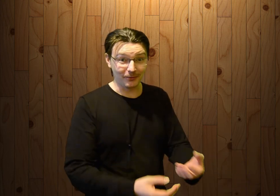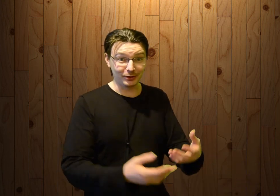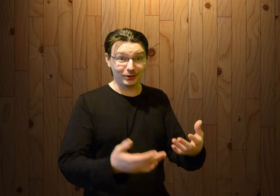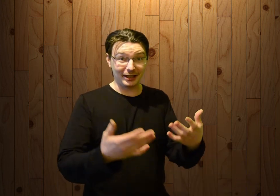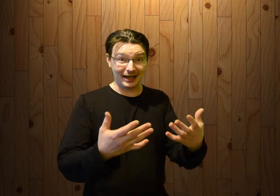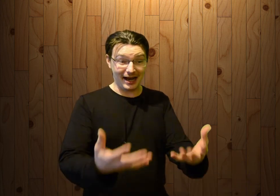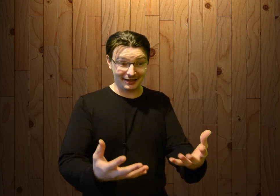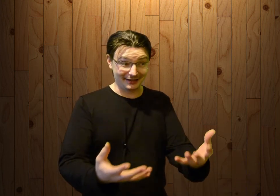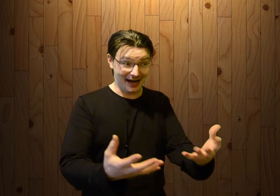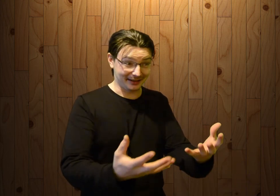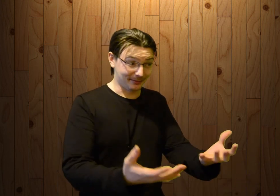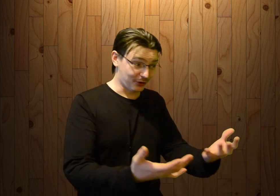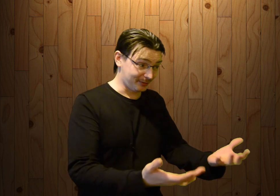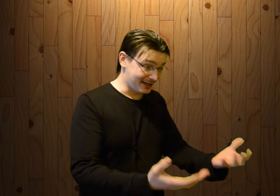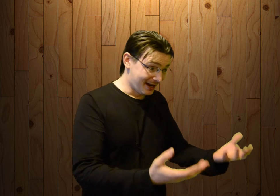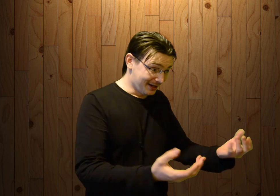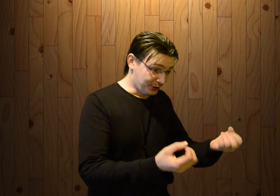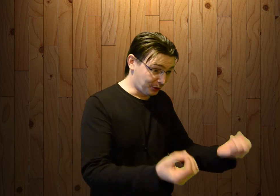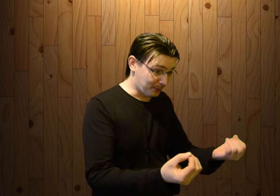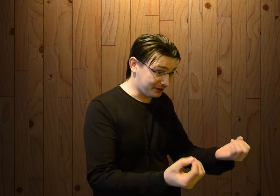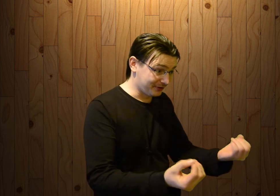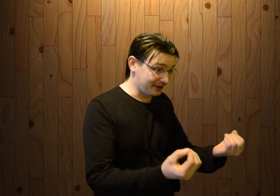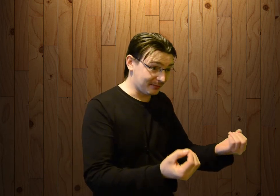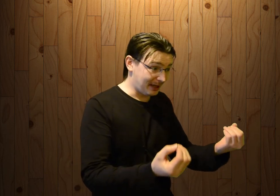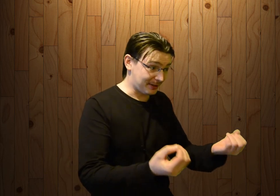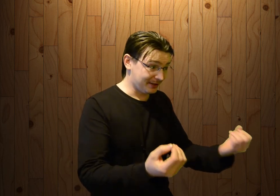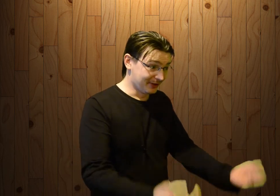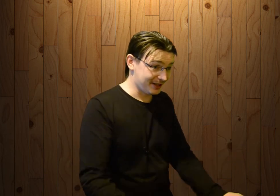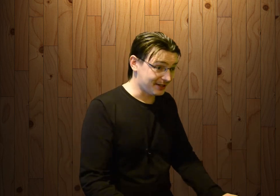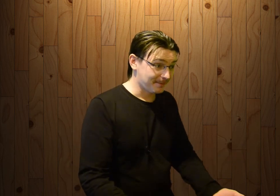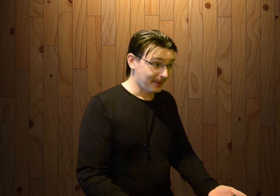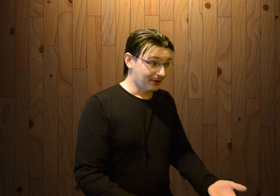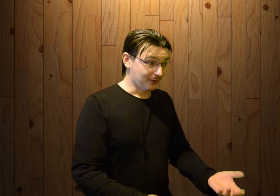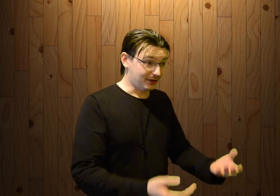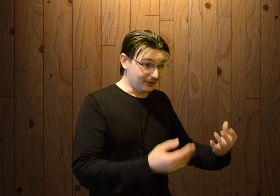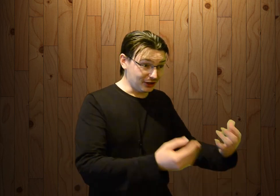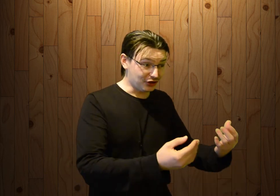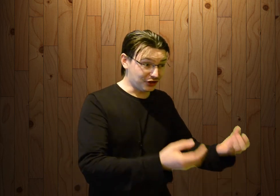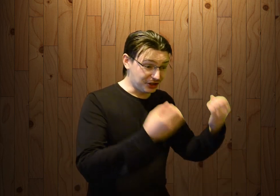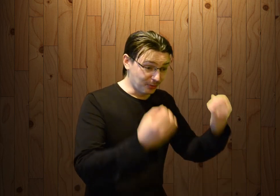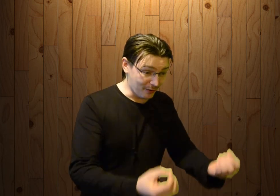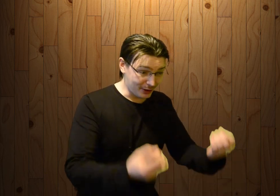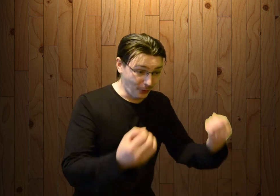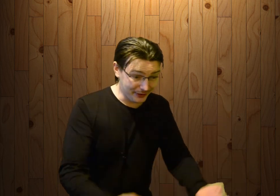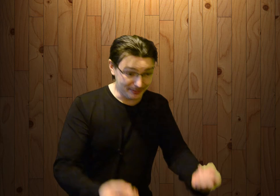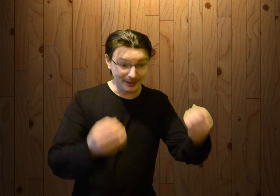Вот как, как это можно, блядь, еще просто-напросто выразить? С 2007 года мы, блядь,